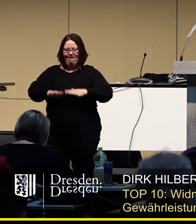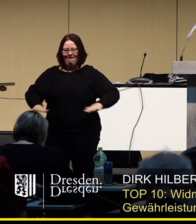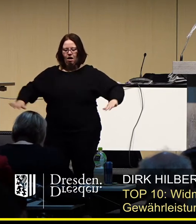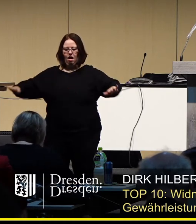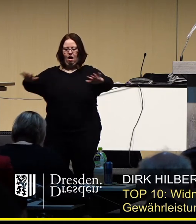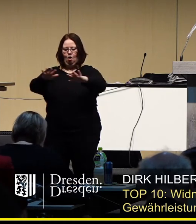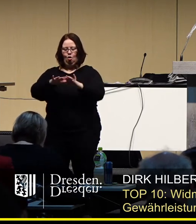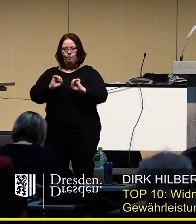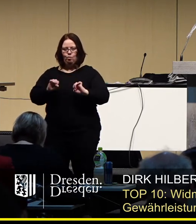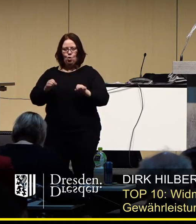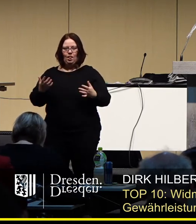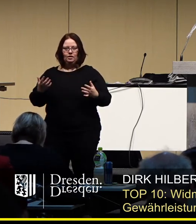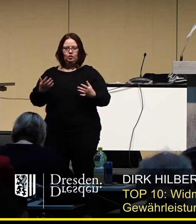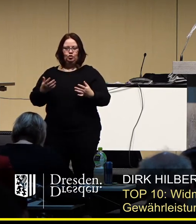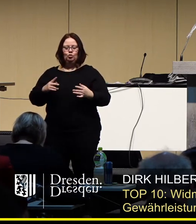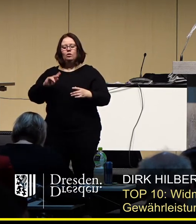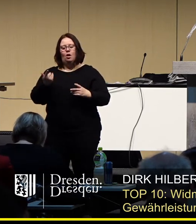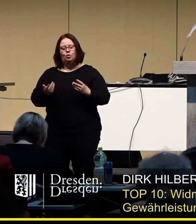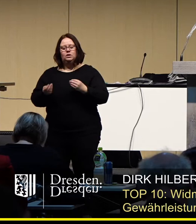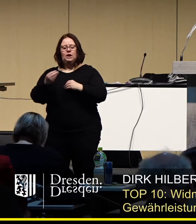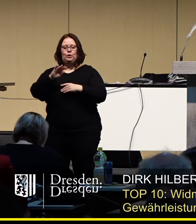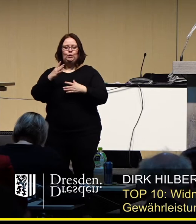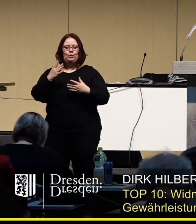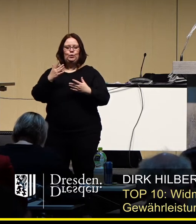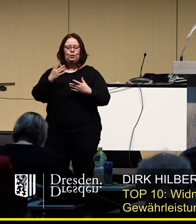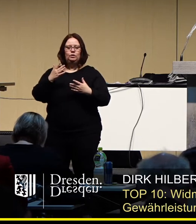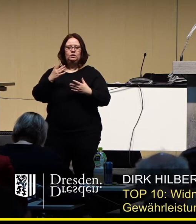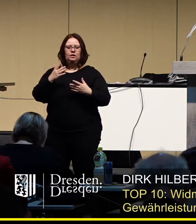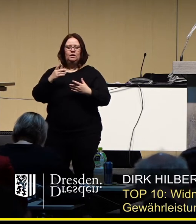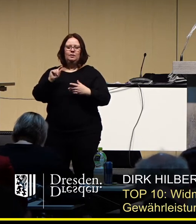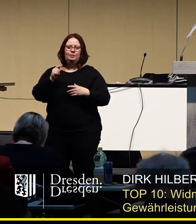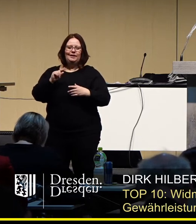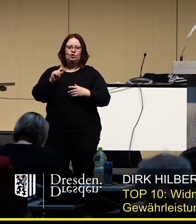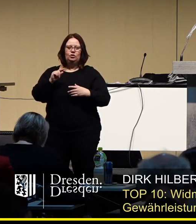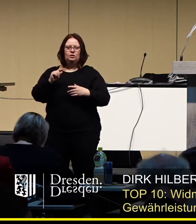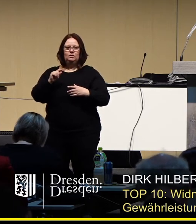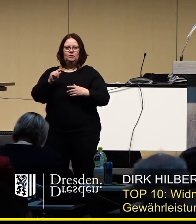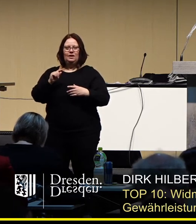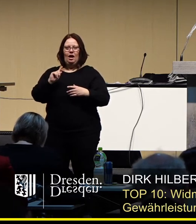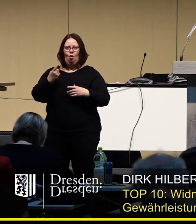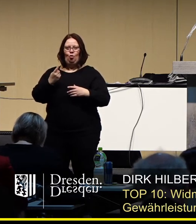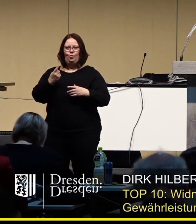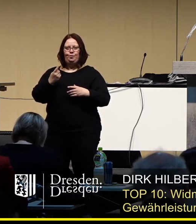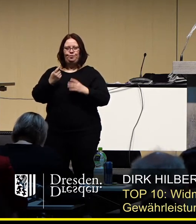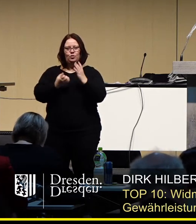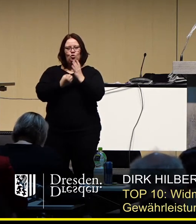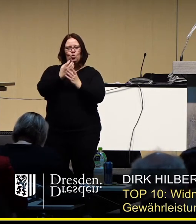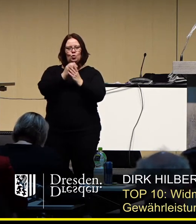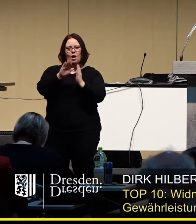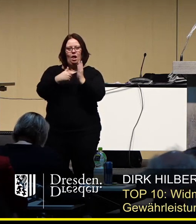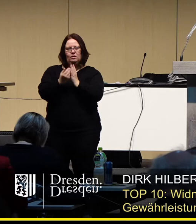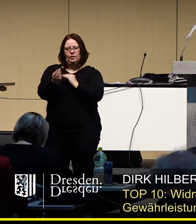bietet, die insbesondere auch nochmal zusätzliche kulturelle